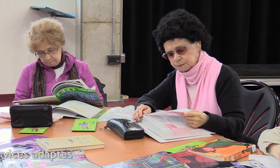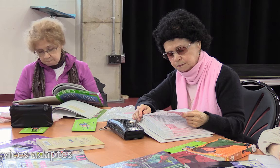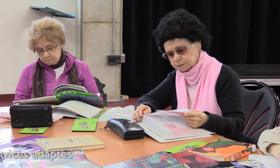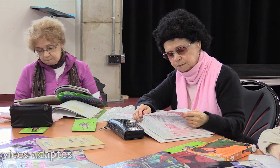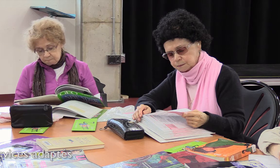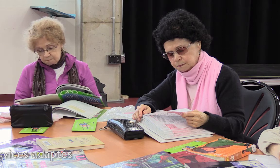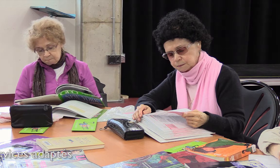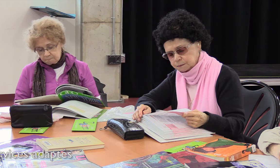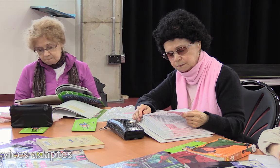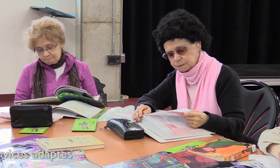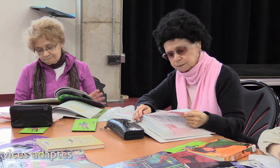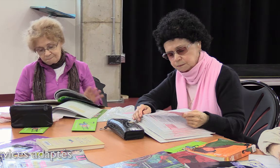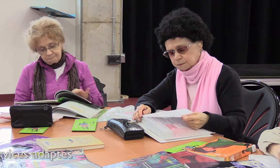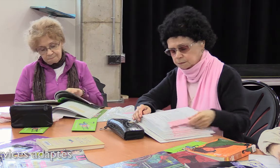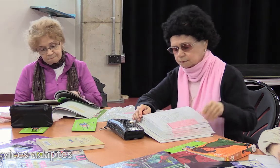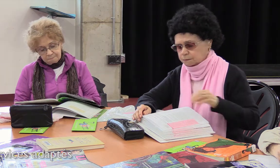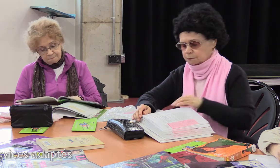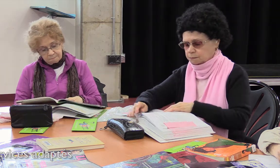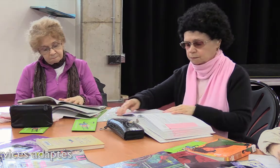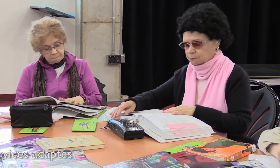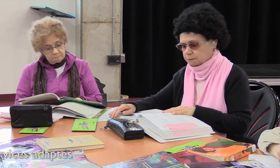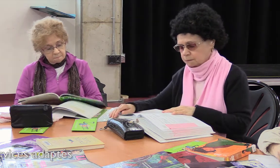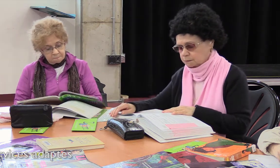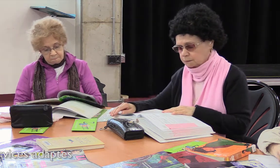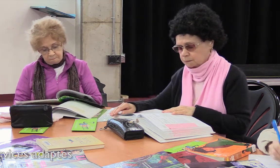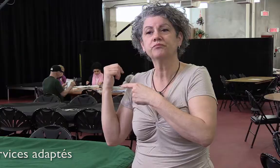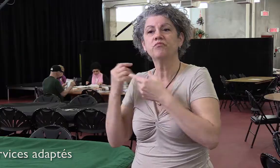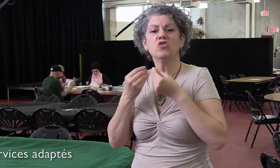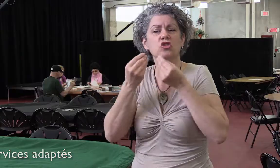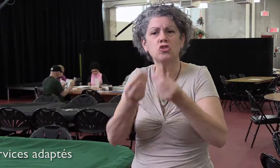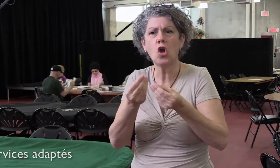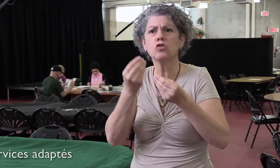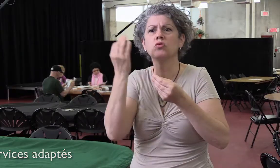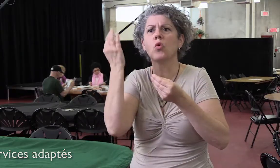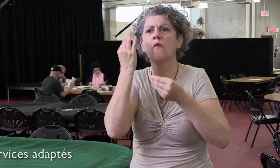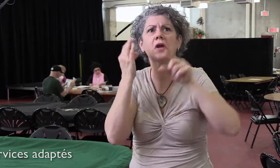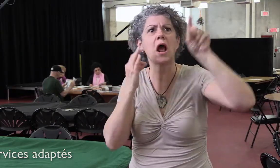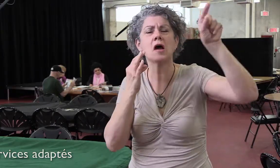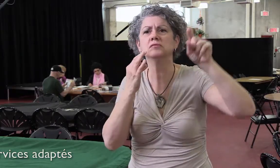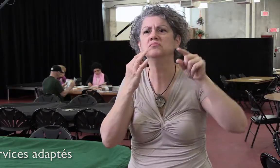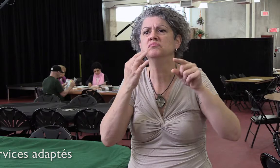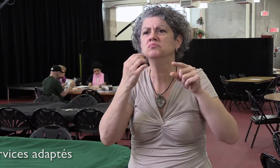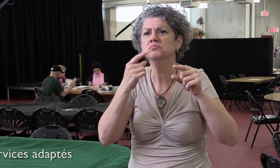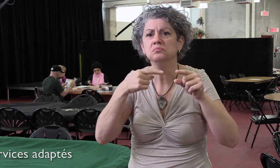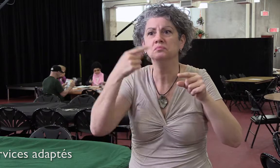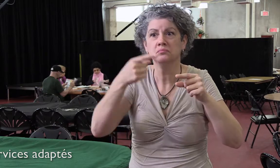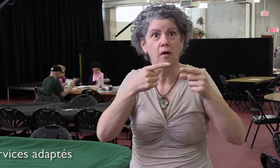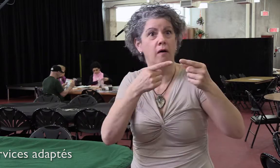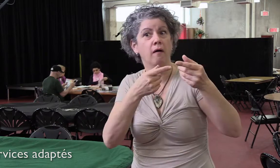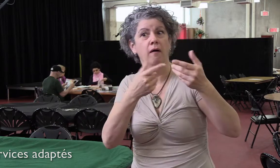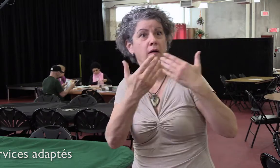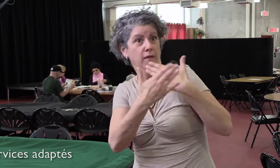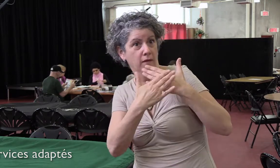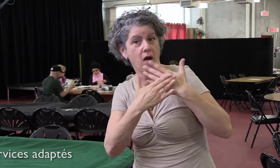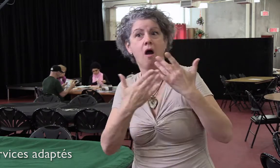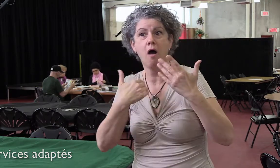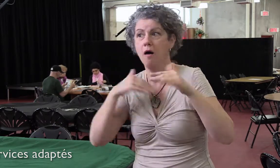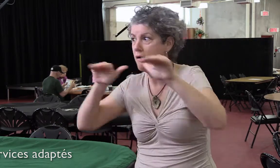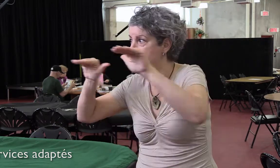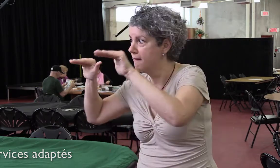Ça donne vraiment la possibilité aux personnes sourdes d'apprendre beaucoup de choses aussi. Ce qui fait qu'on sait aussi qu'il y aura des conférences qui seront offertes.